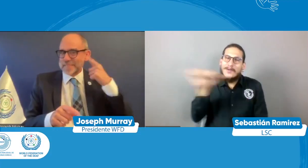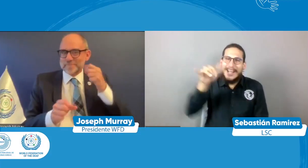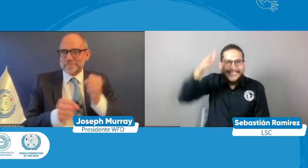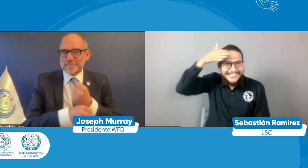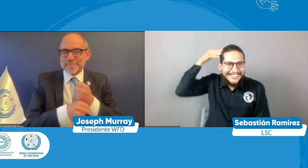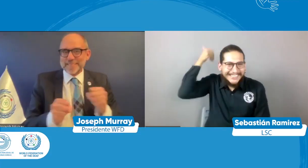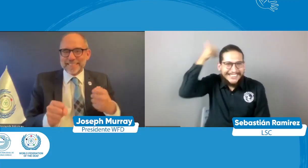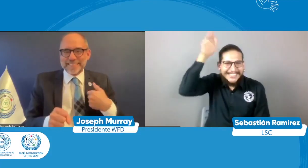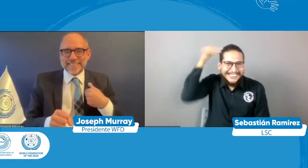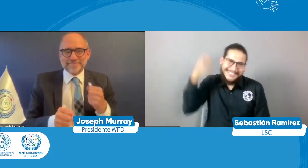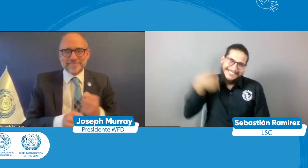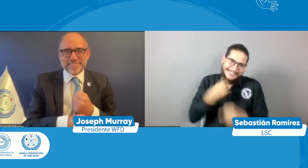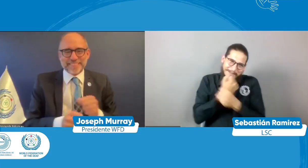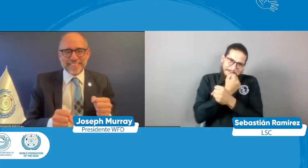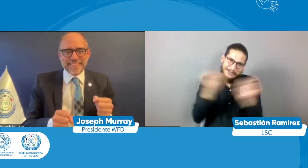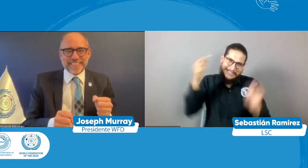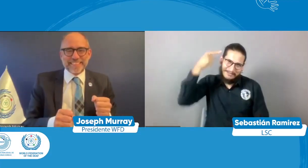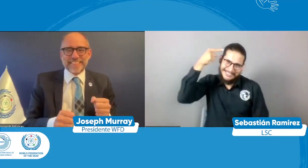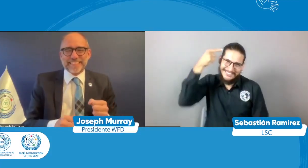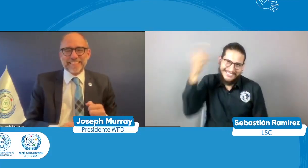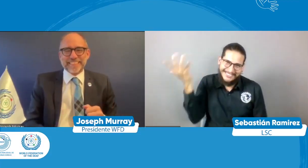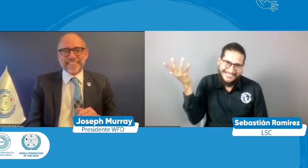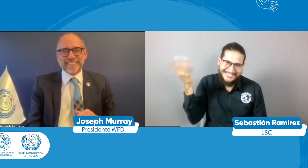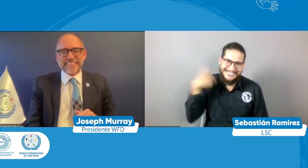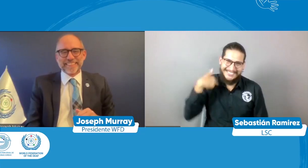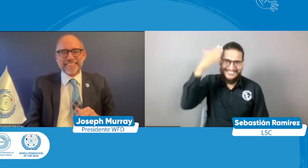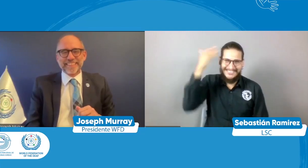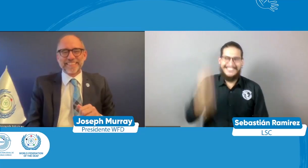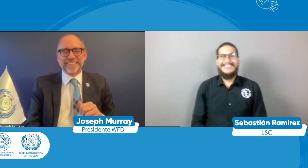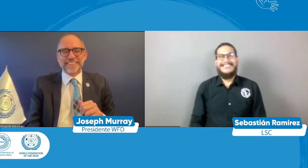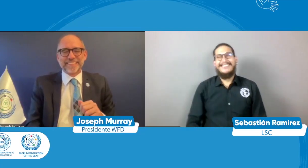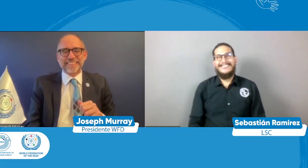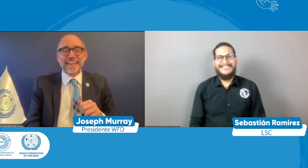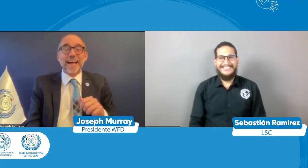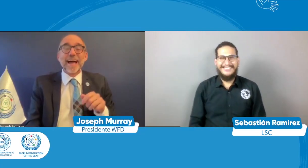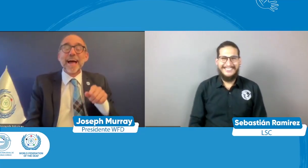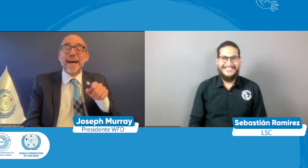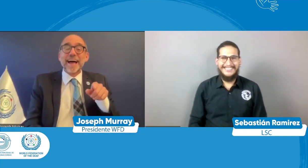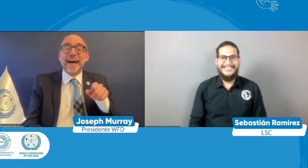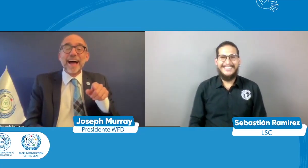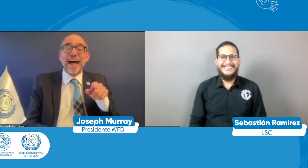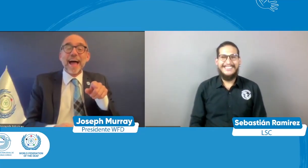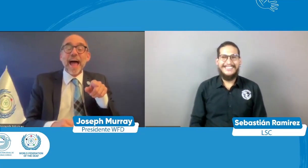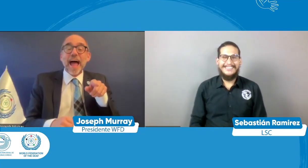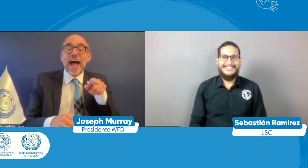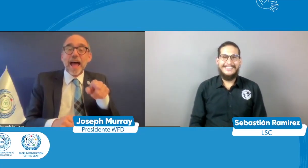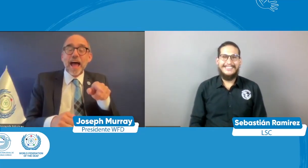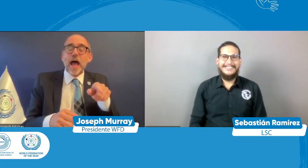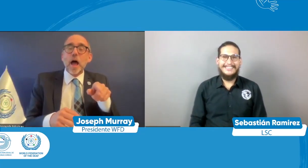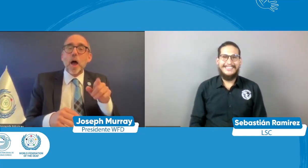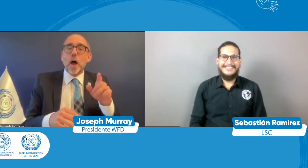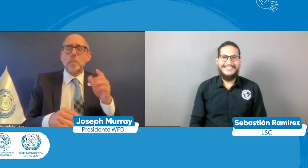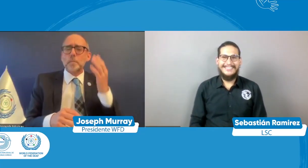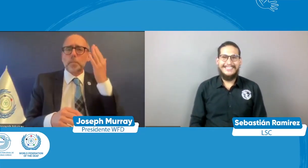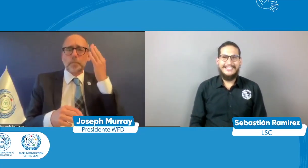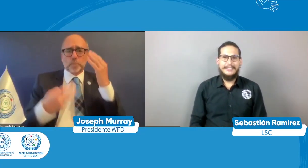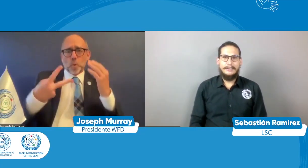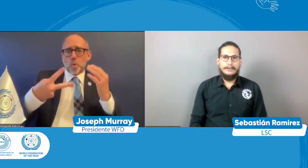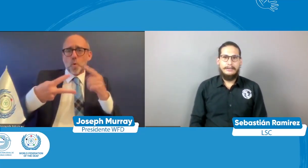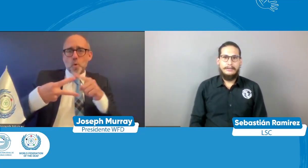pensado y también vi esa persona torta allí en el video con su pelo azul bueno me llama muchísimo la atención ¿no?